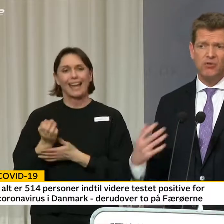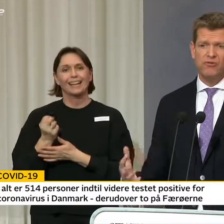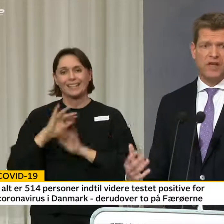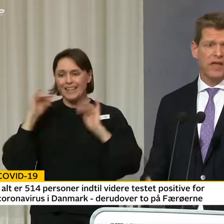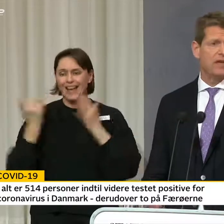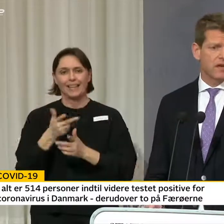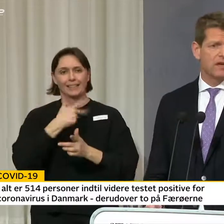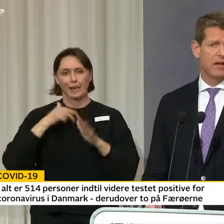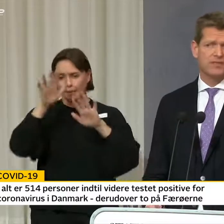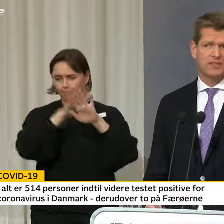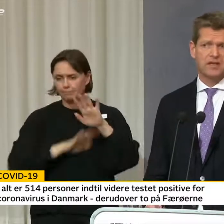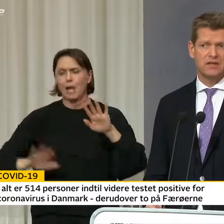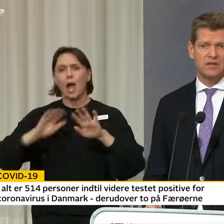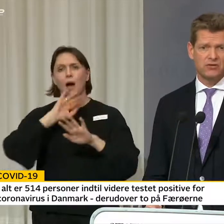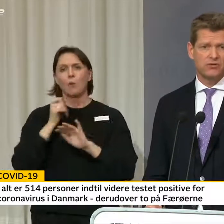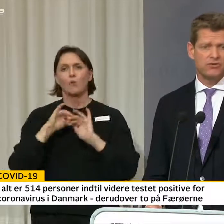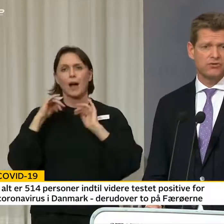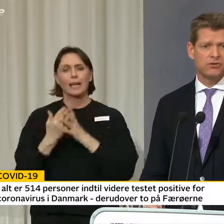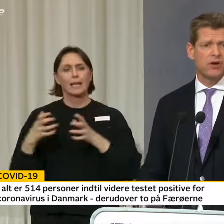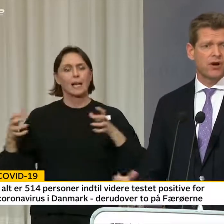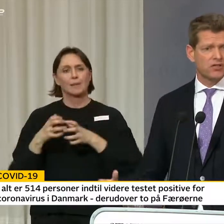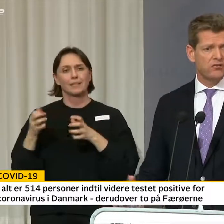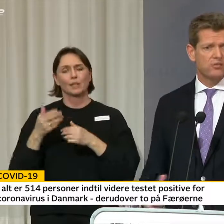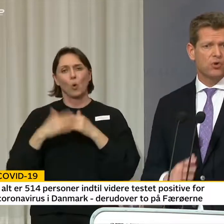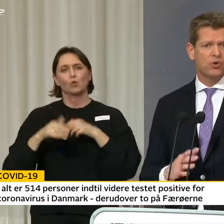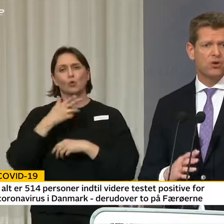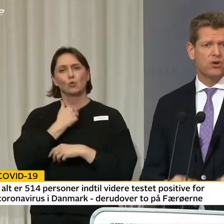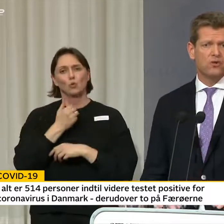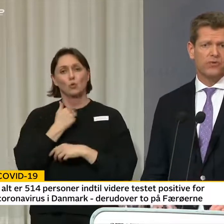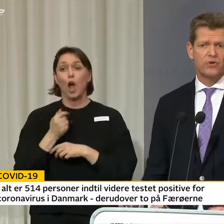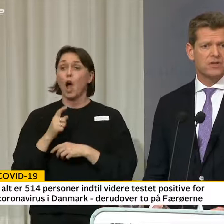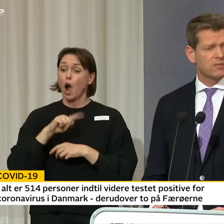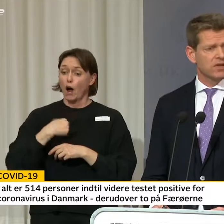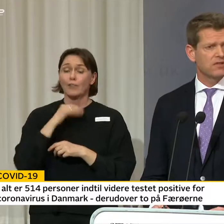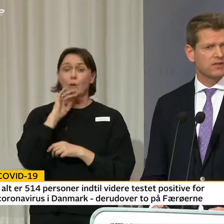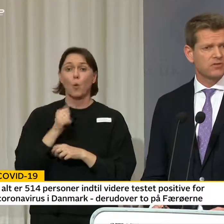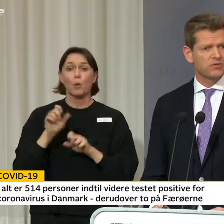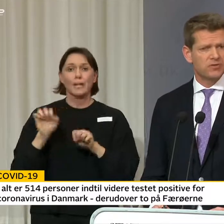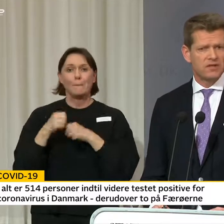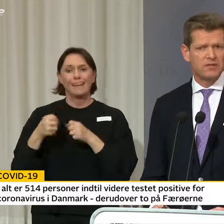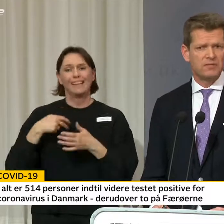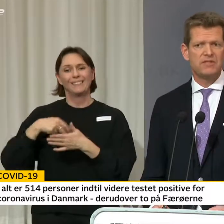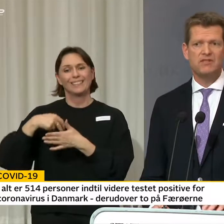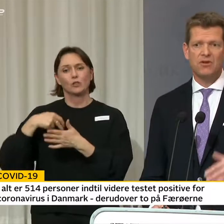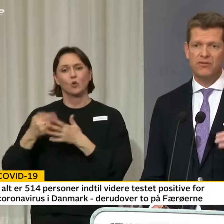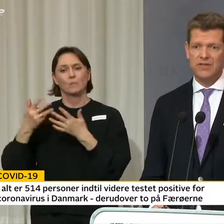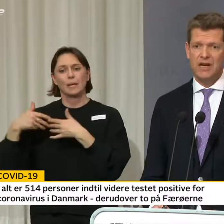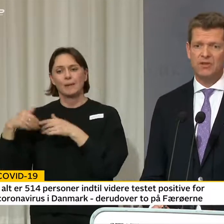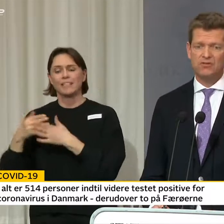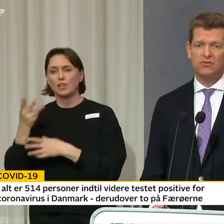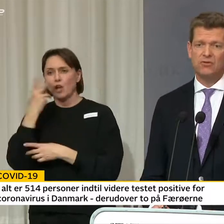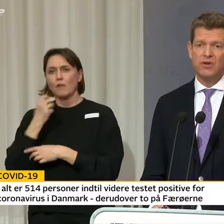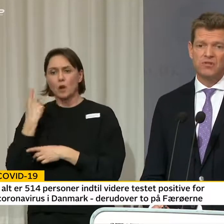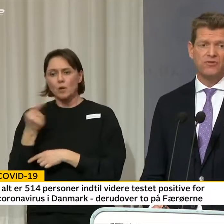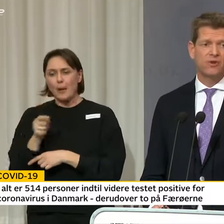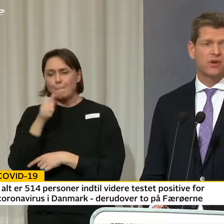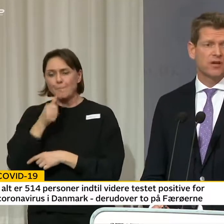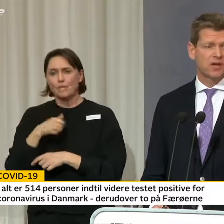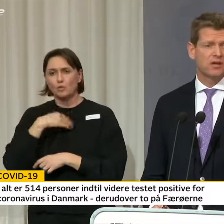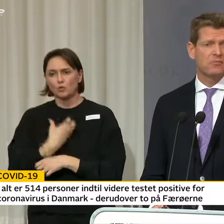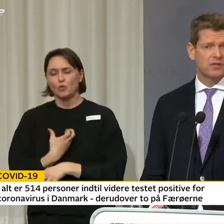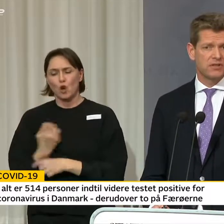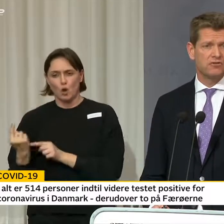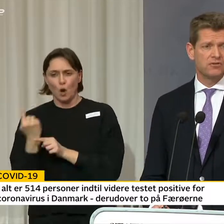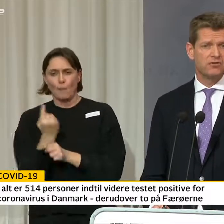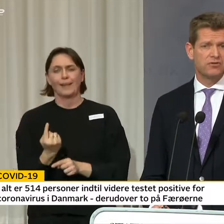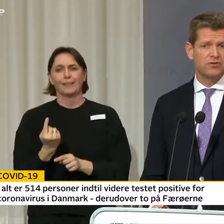Vi har brug for at have hele kapaciteten i sygehuset. Og så vil vi bruge vores almindelige visitationsmekanismer til at sørge for, de allermest syge selvfølgelig kommer